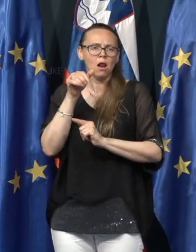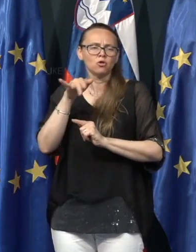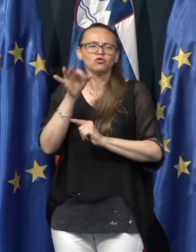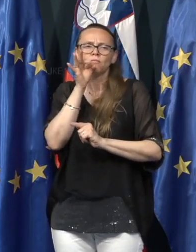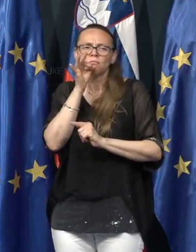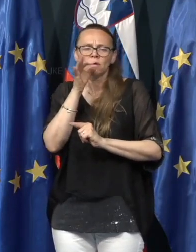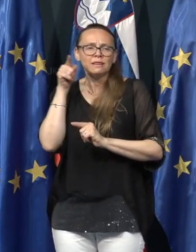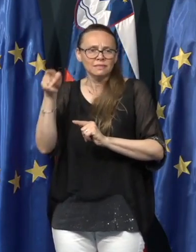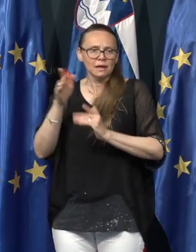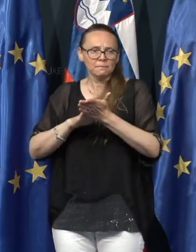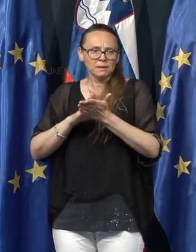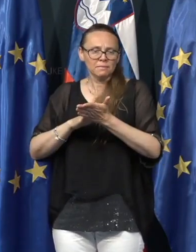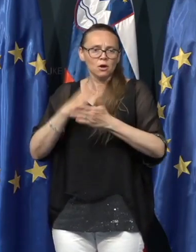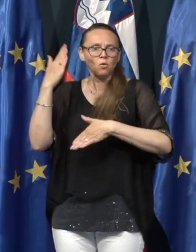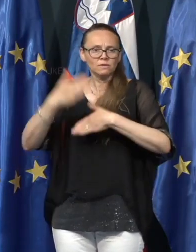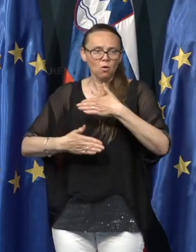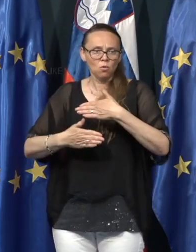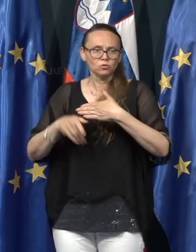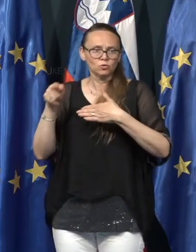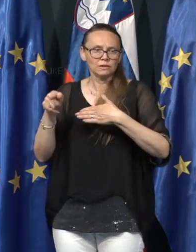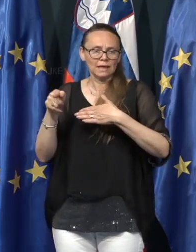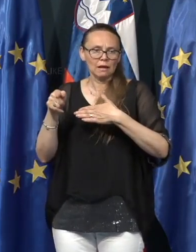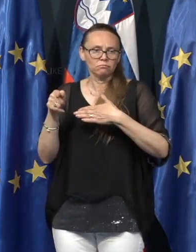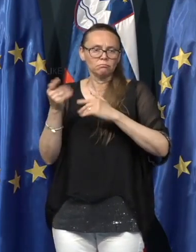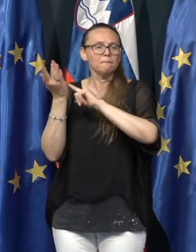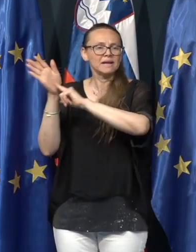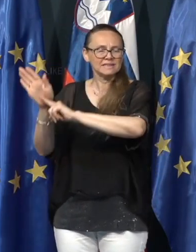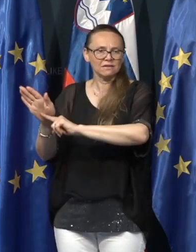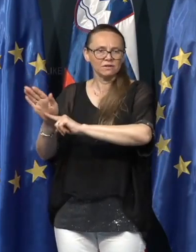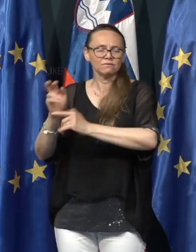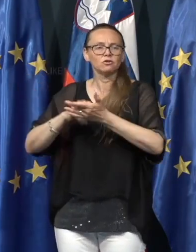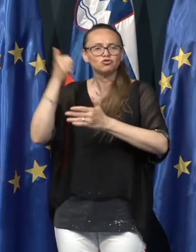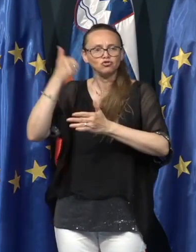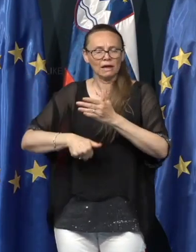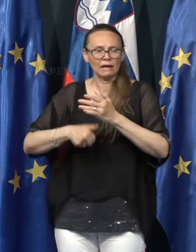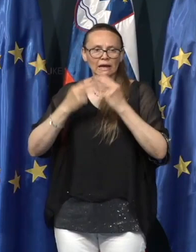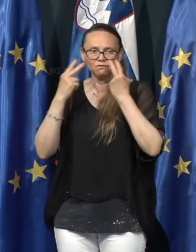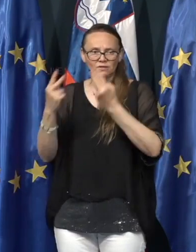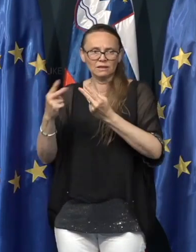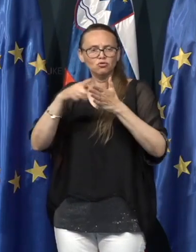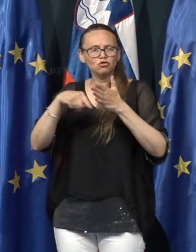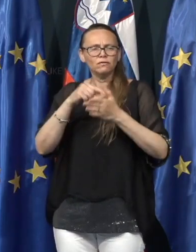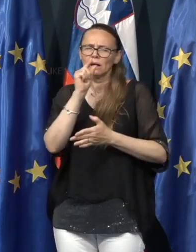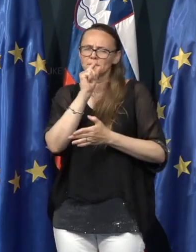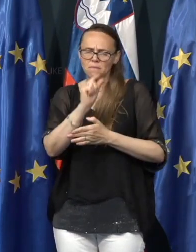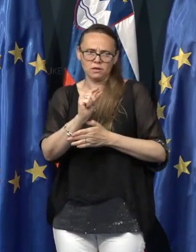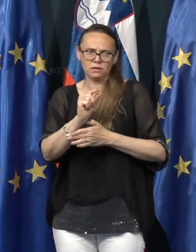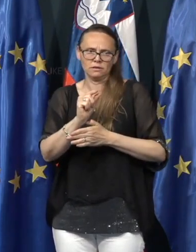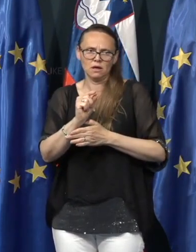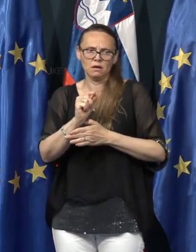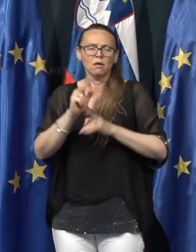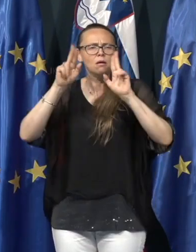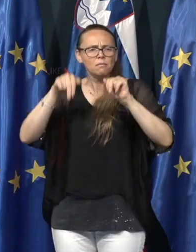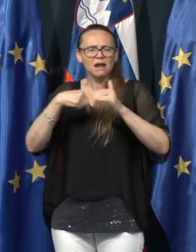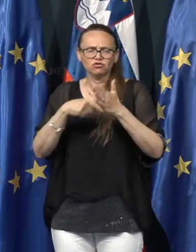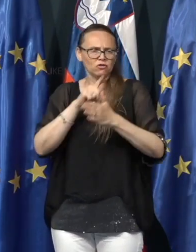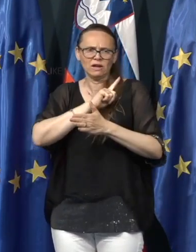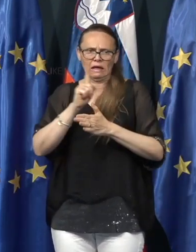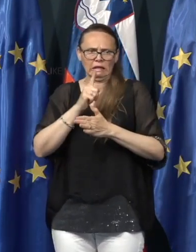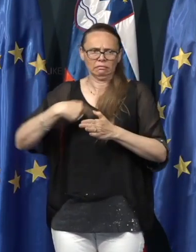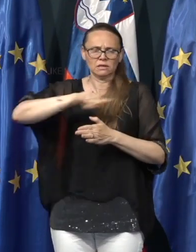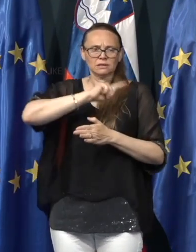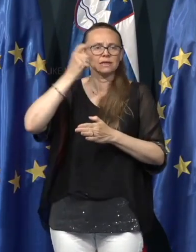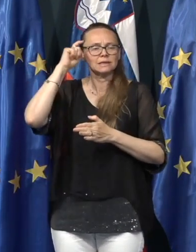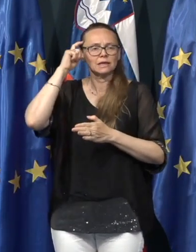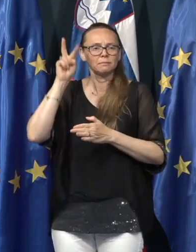v detalj teh primiru na koncu tega prezentacije, ampak še enkrat, vidimo, da so številke majhne, absolutne številke nas ne skrbijo toliko